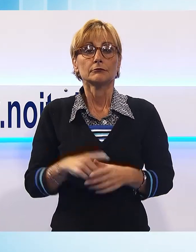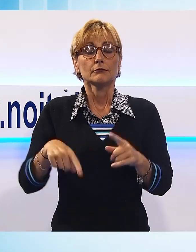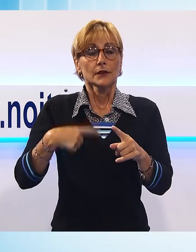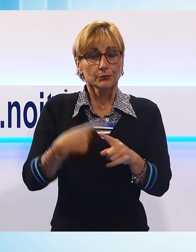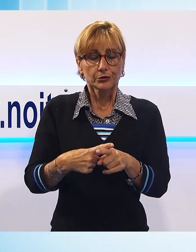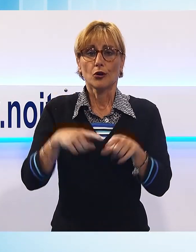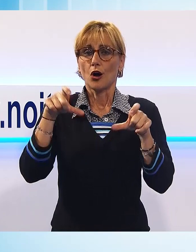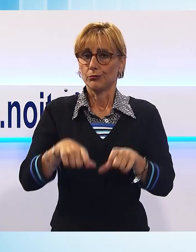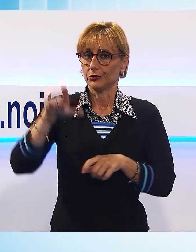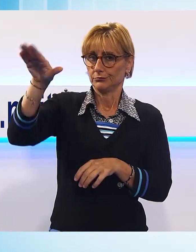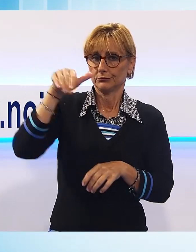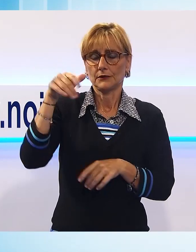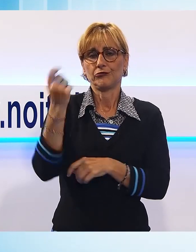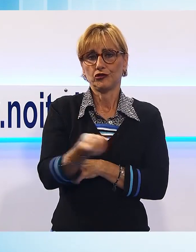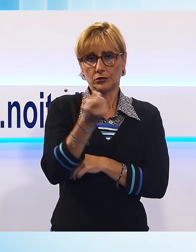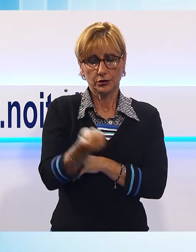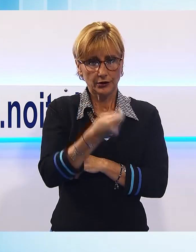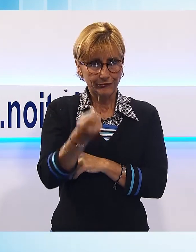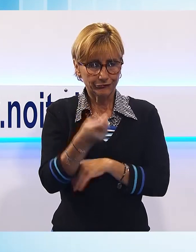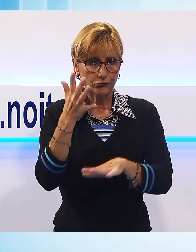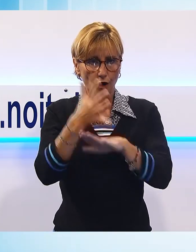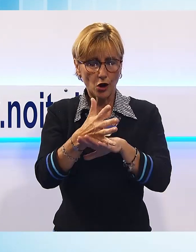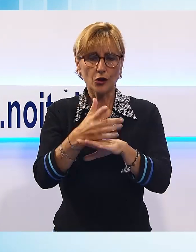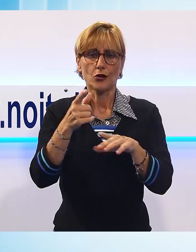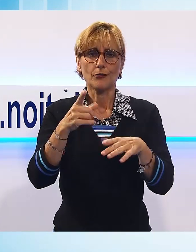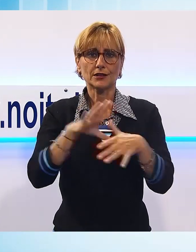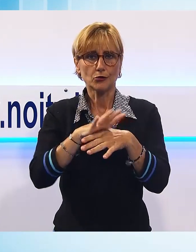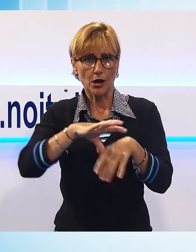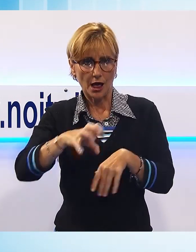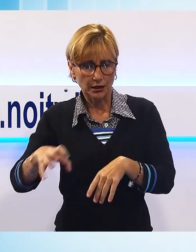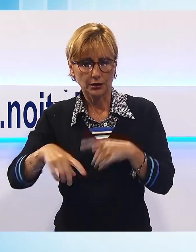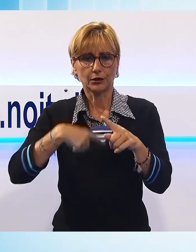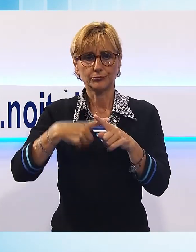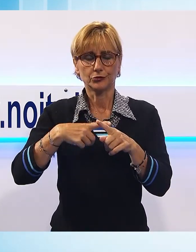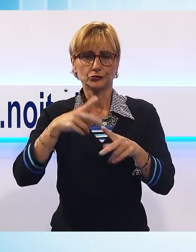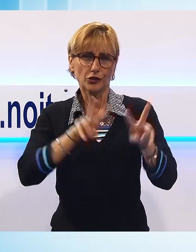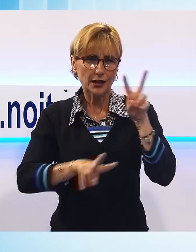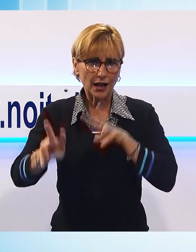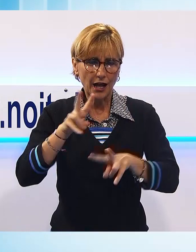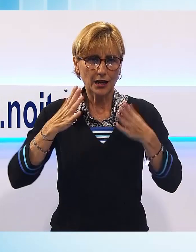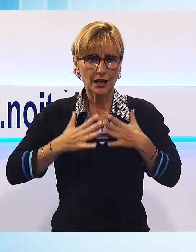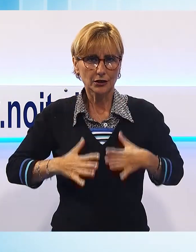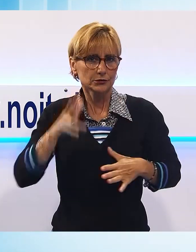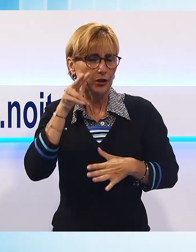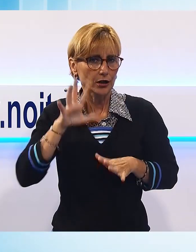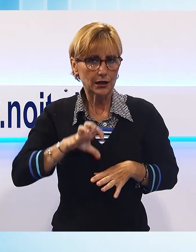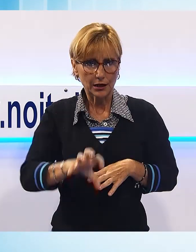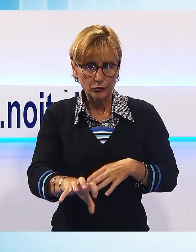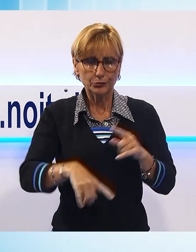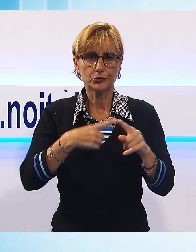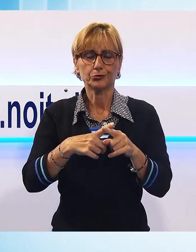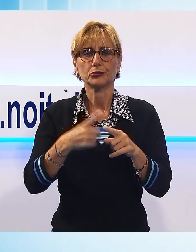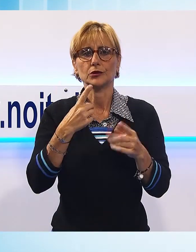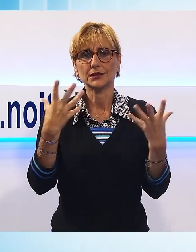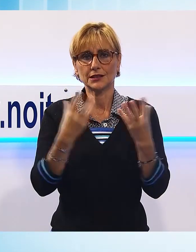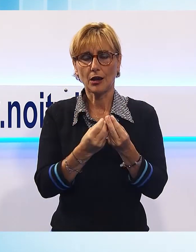bisogno dell'intervento dei vigili del fuoco, intervenuti con più mezzi, per liberare la donna dall'auto e per effettuare il recupero insieme ai volontari della